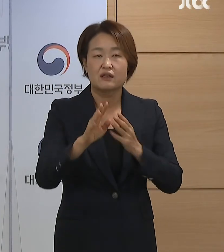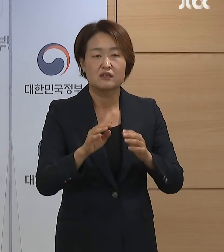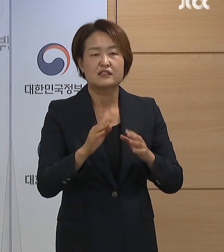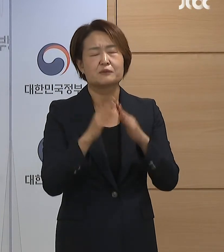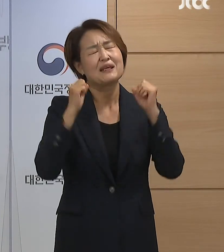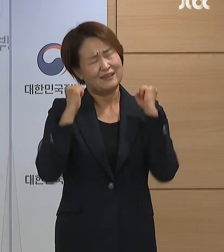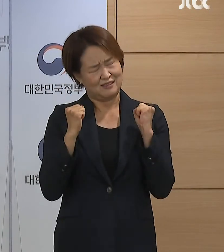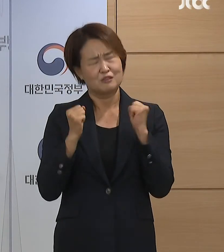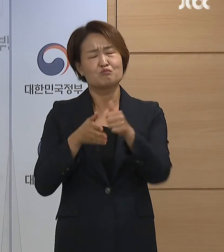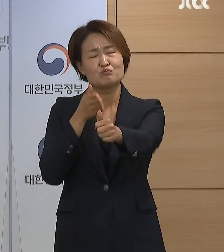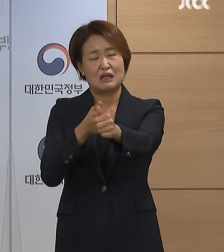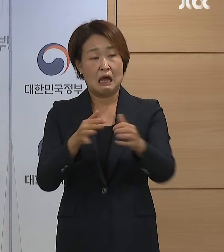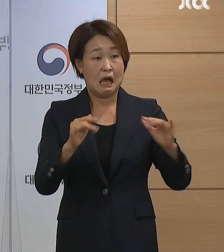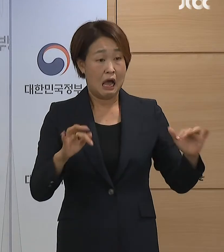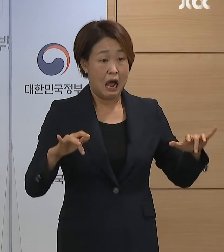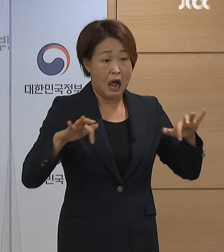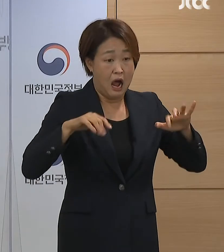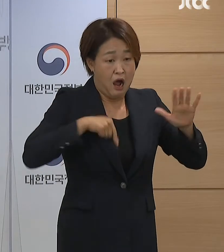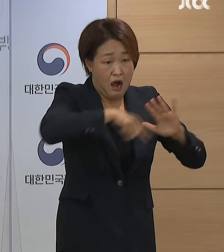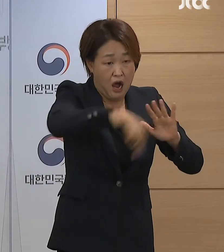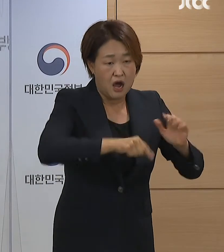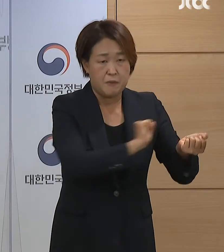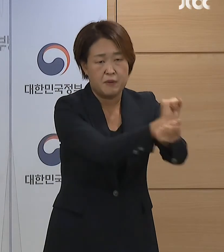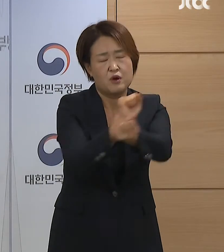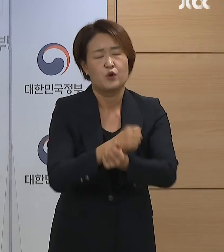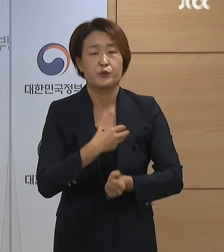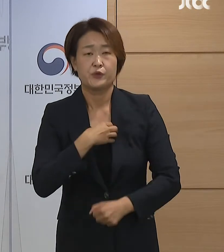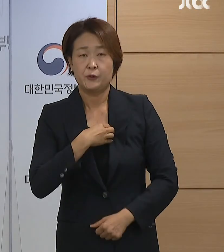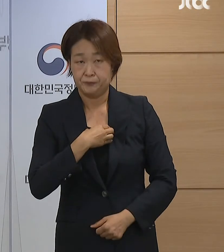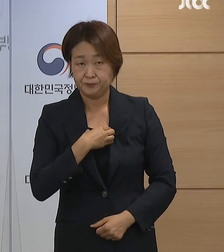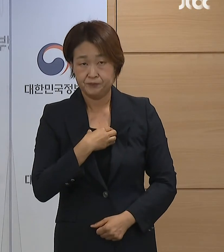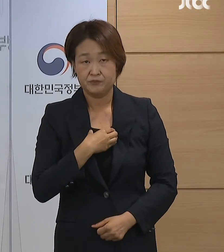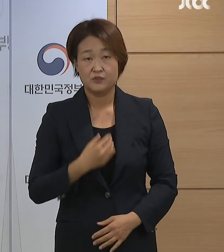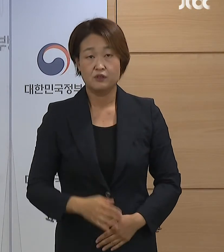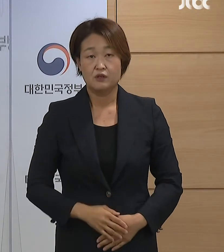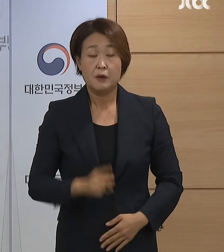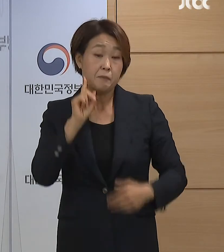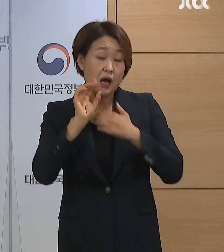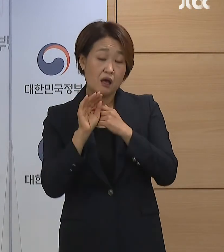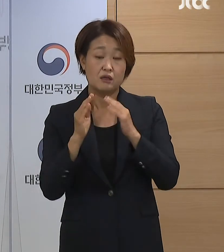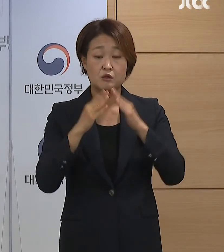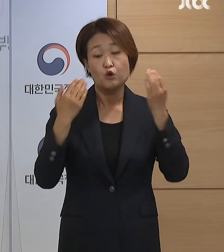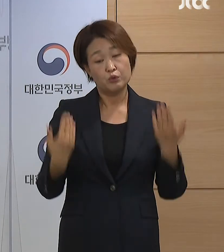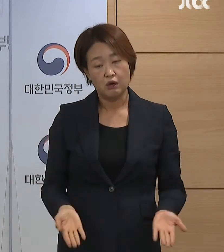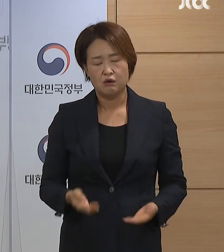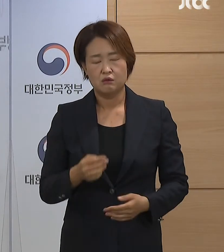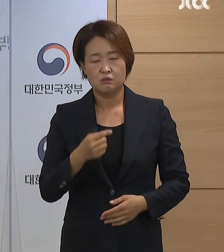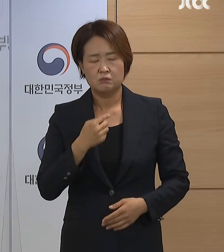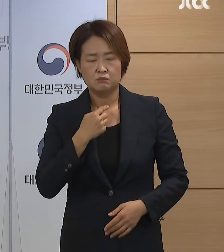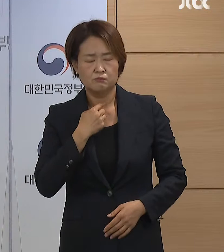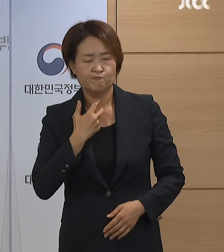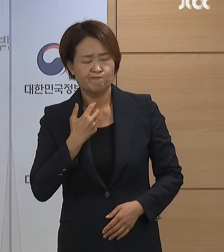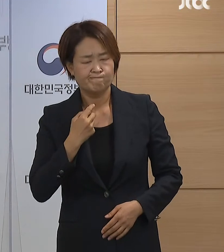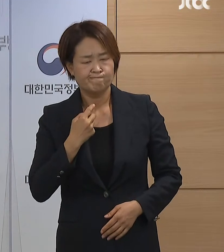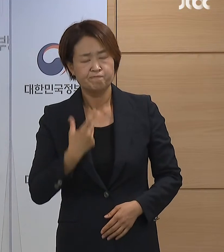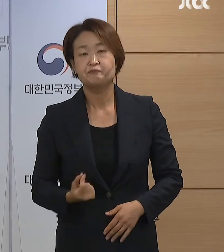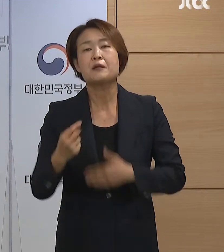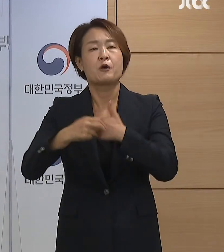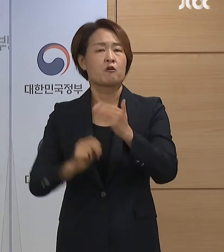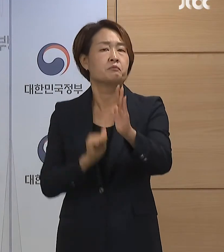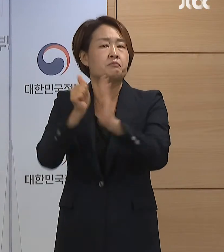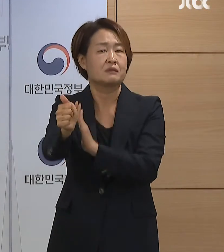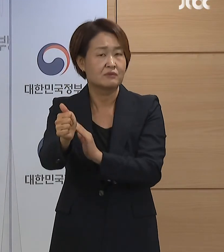지어주시길 바랍니다. 당분간 증상을 반찰하여 증상 발생 시에는 즉시 호흡기 환자 진료센터를